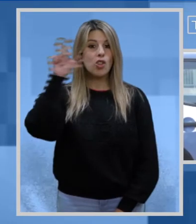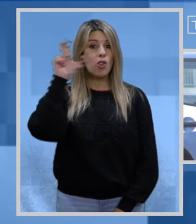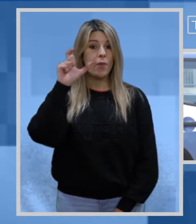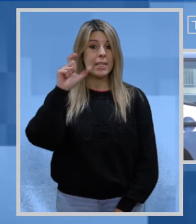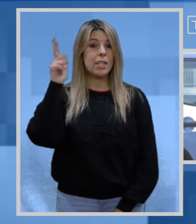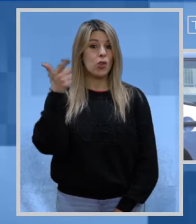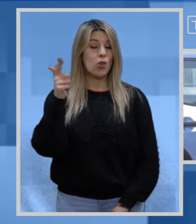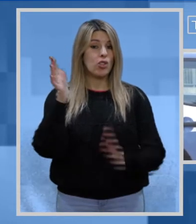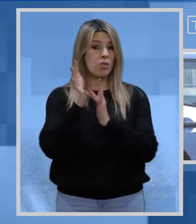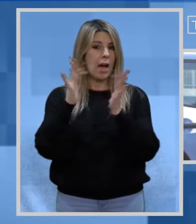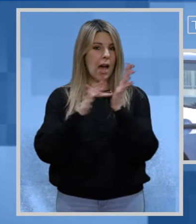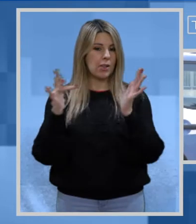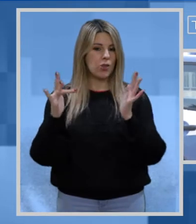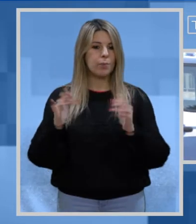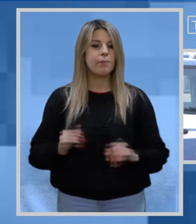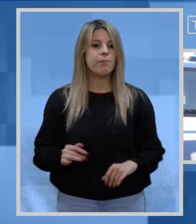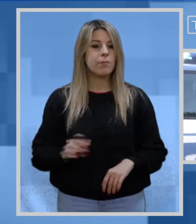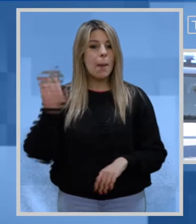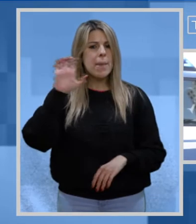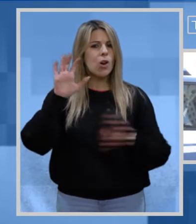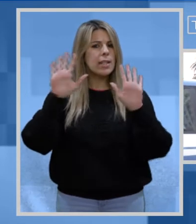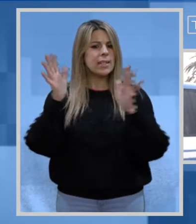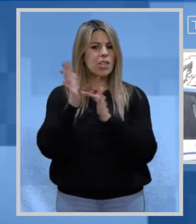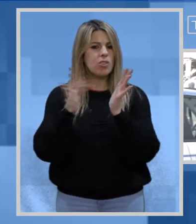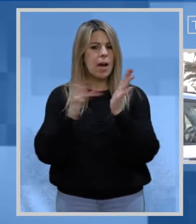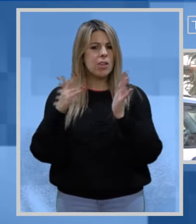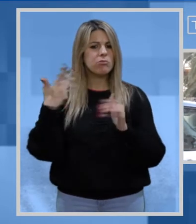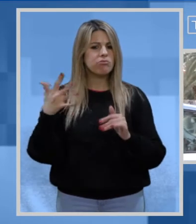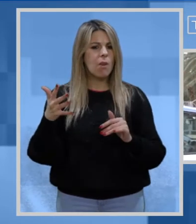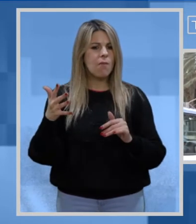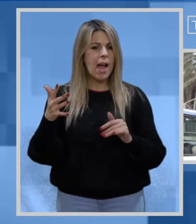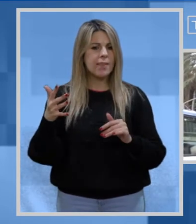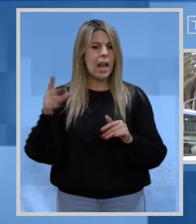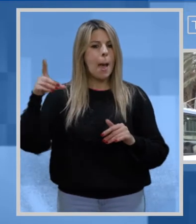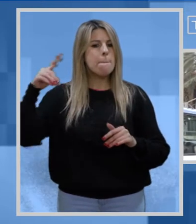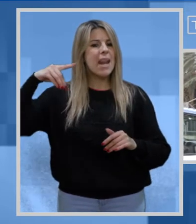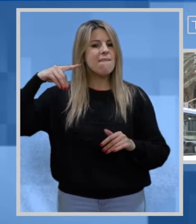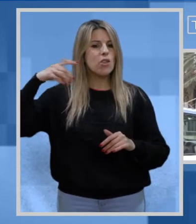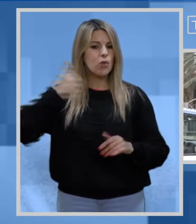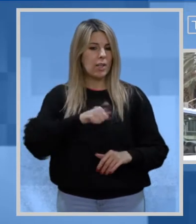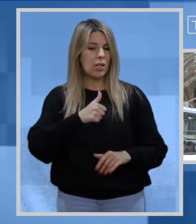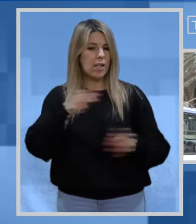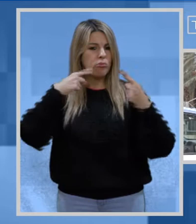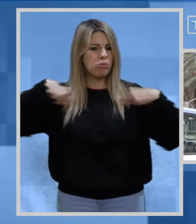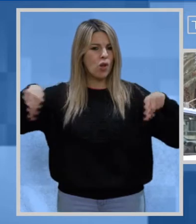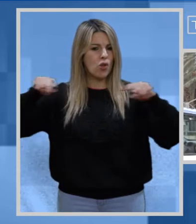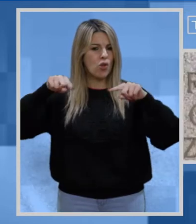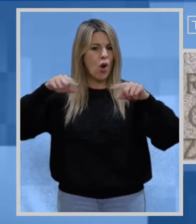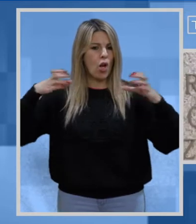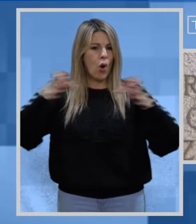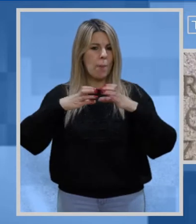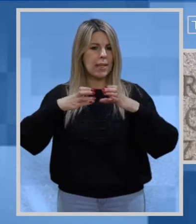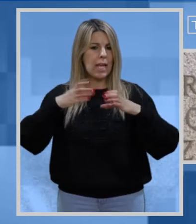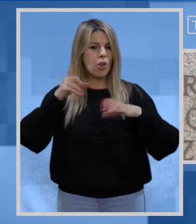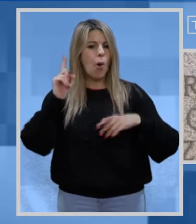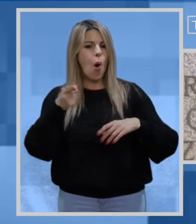Giovedì 12 marzo Mercoledì 10 marzo si è svolta presso la Prefettura di Oristano